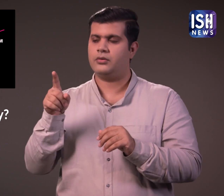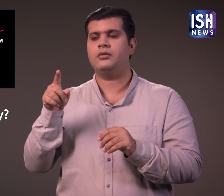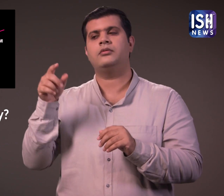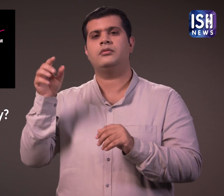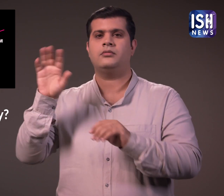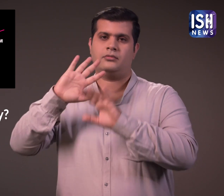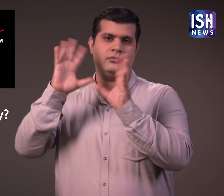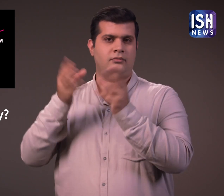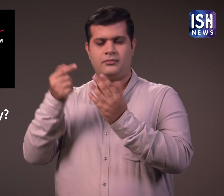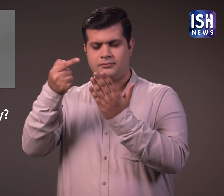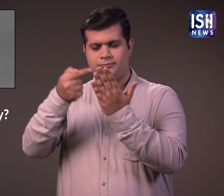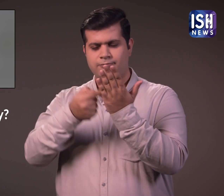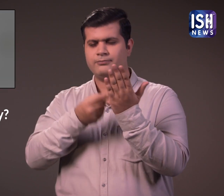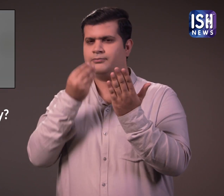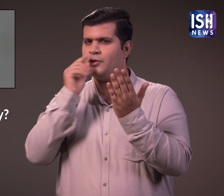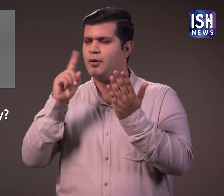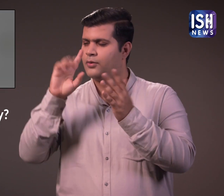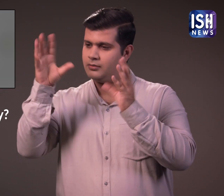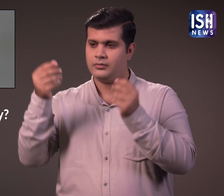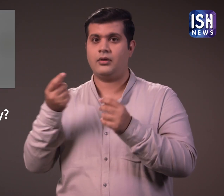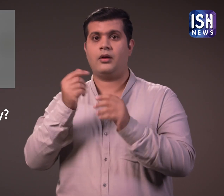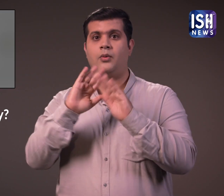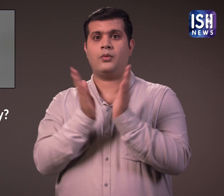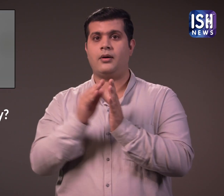बिल मिला।